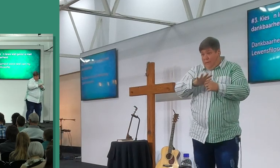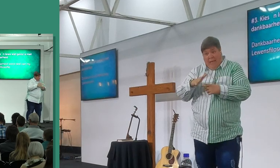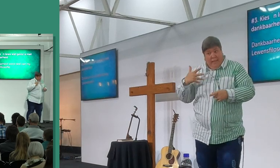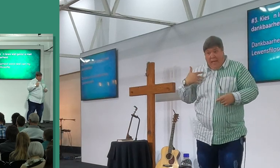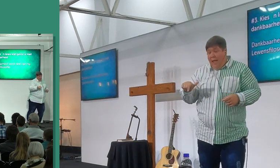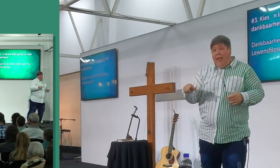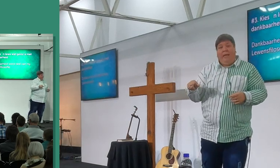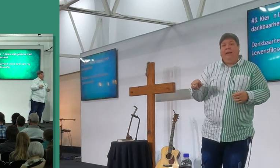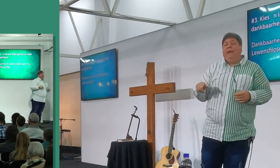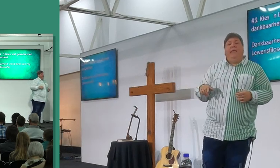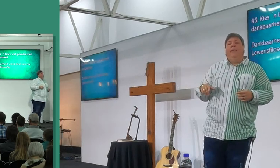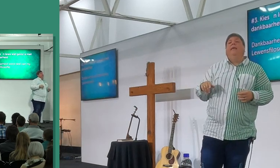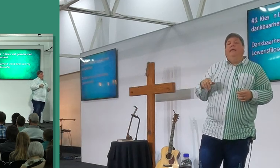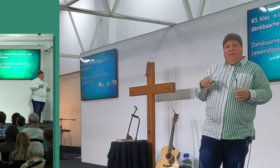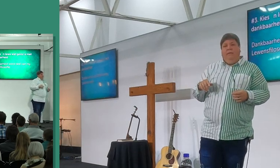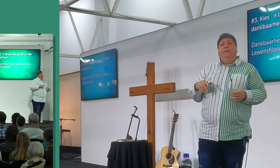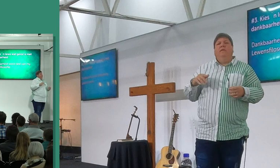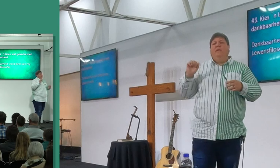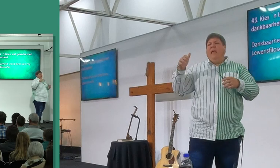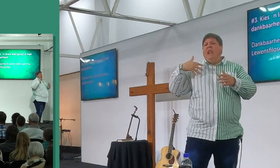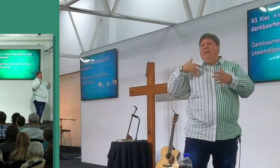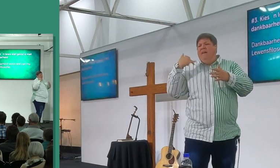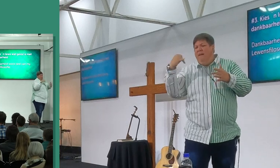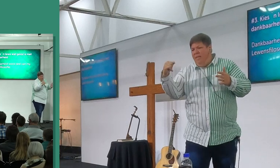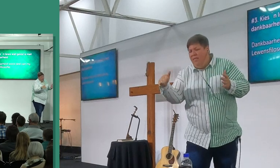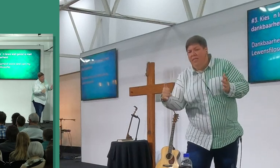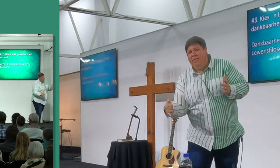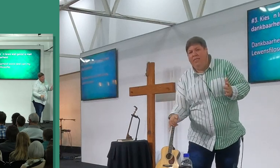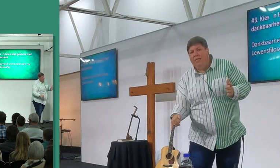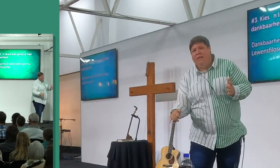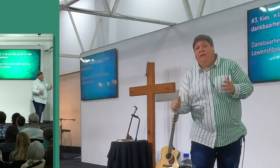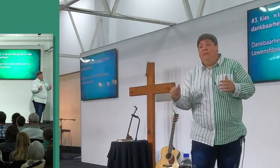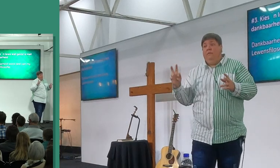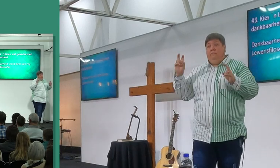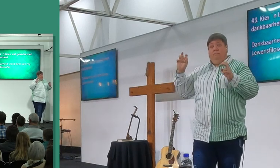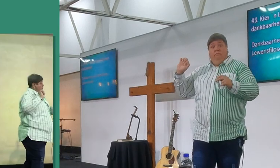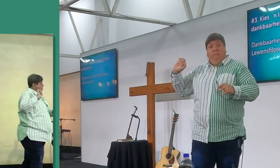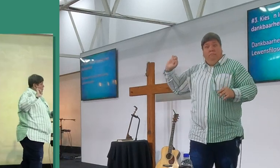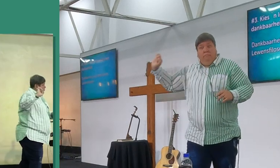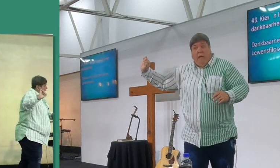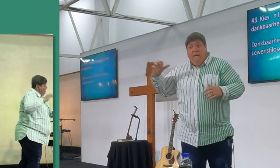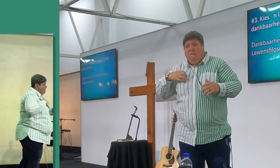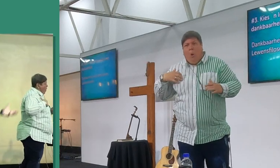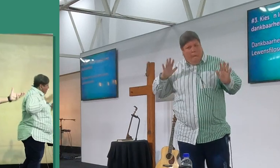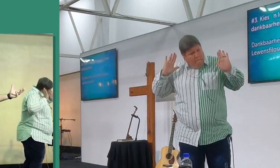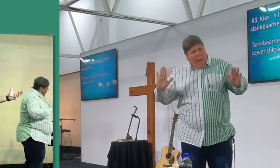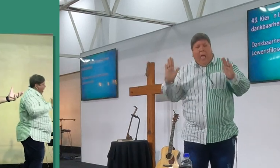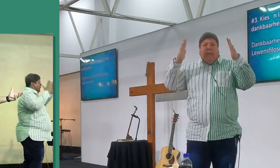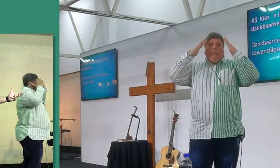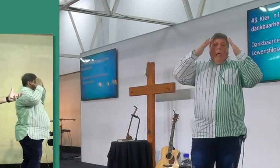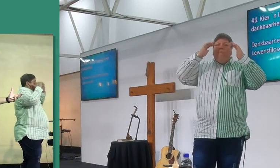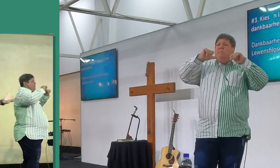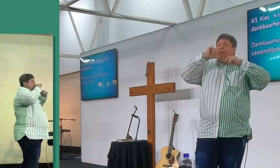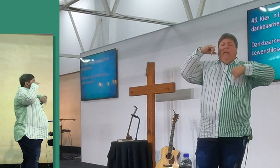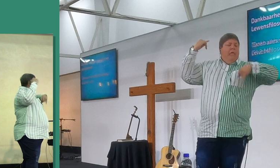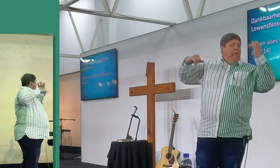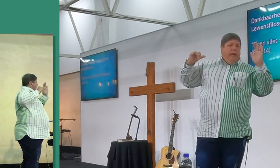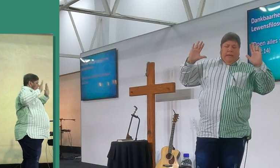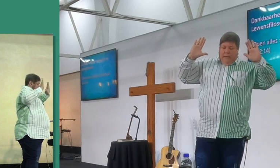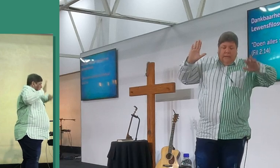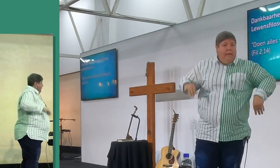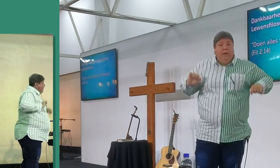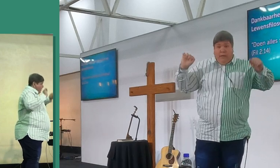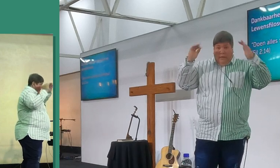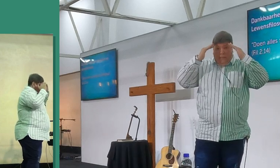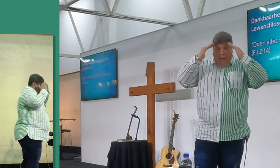kom ek sê vir jy Sané's leven, wat ek klom goed skeef geloop, maar kom ek sê vir die enig van Sané's leven, sy is vol dankbaarheid, mag jy sê wat skeef loopt nie, en dis die